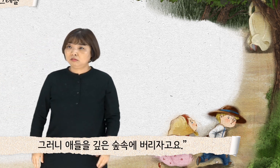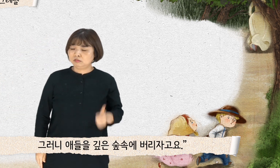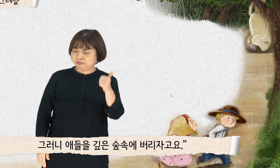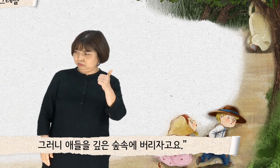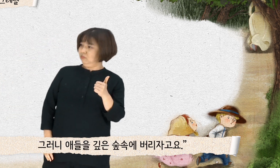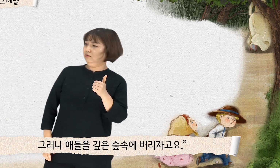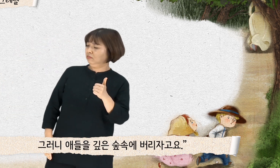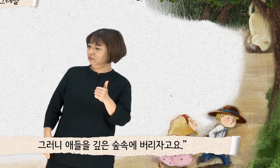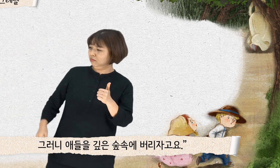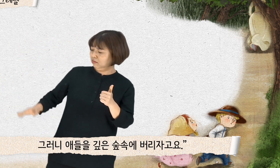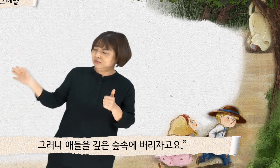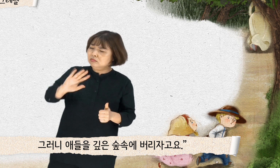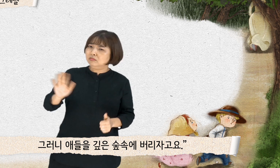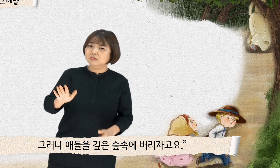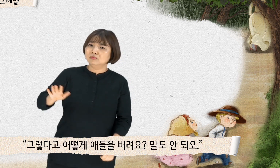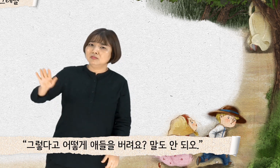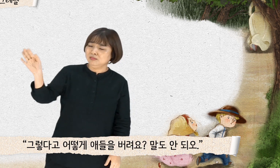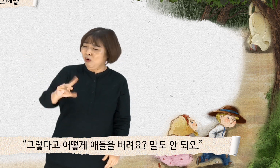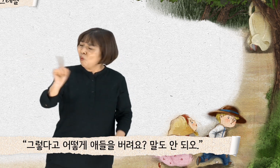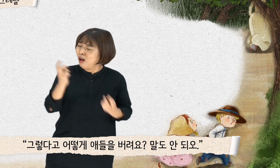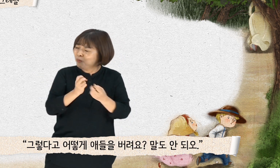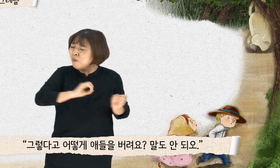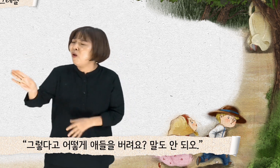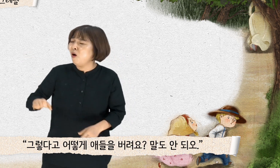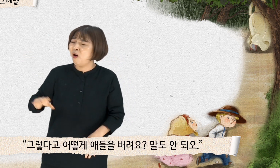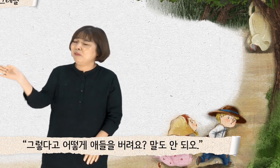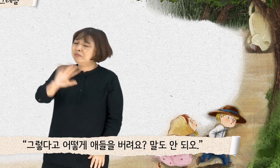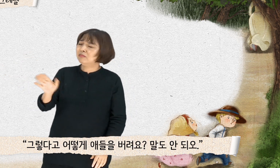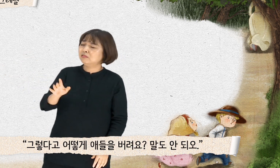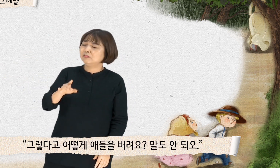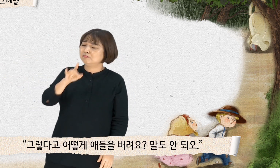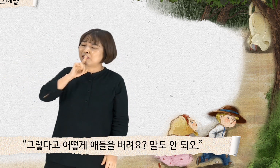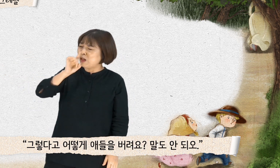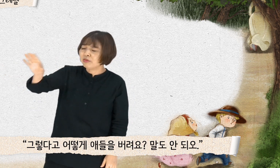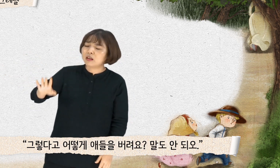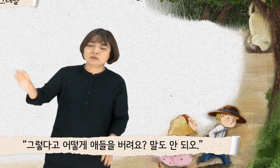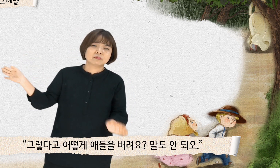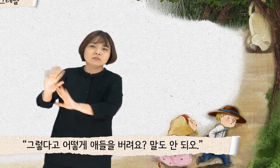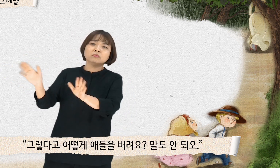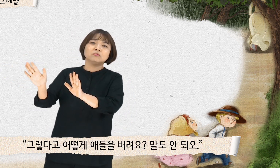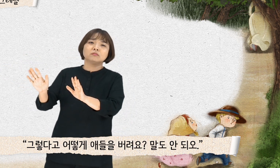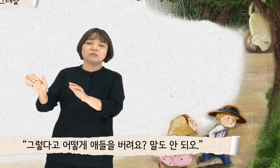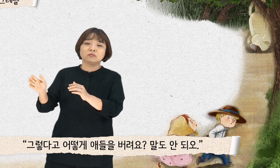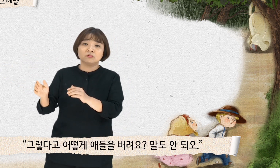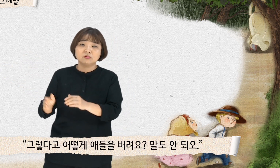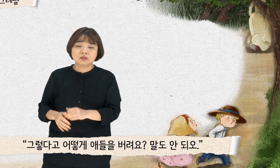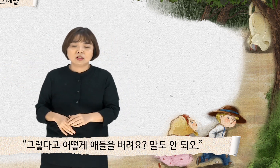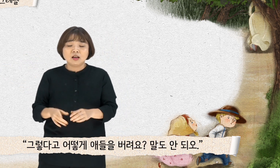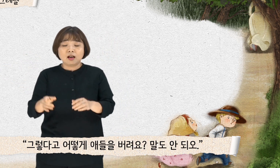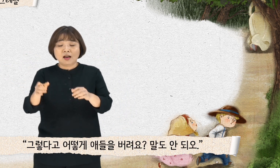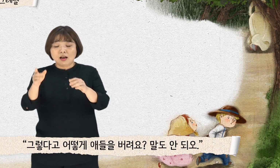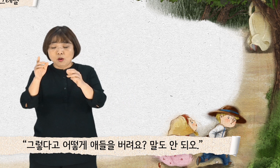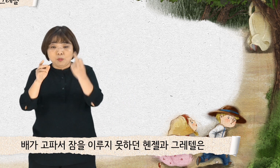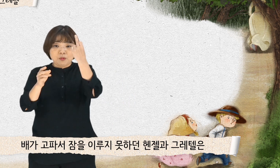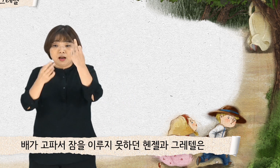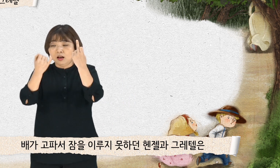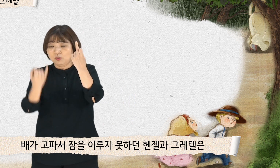숲속에 버리자고요. 그렇다고 어떻게 애들을 버려요? 말도 안 돼요. 배가